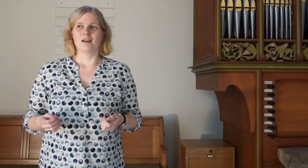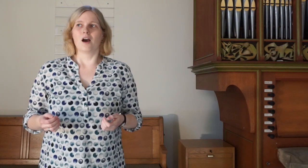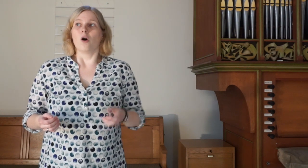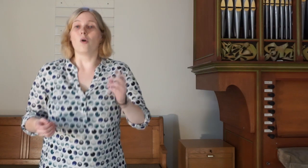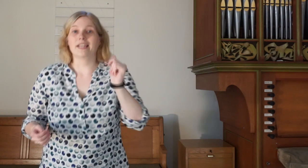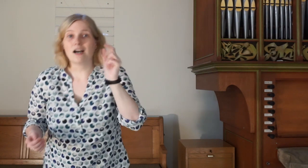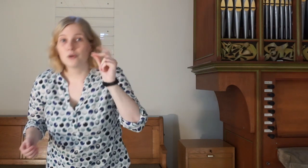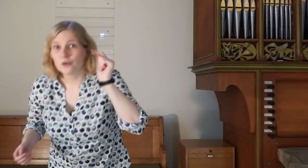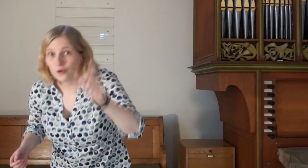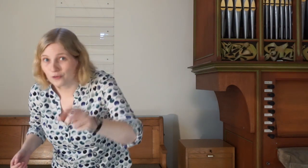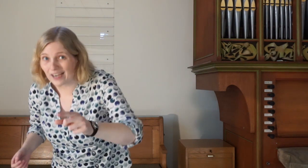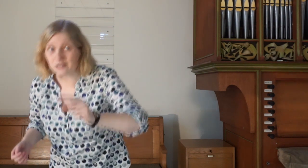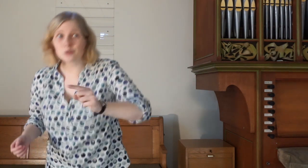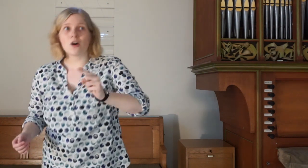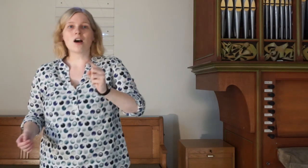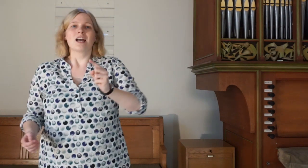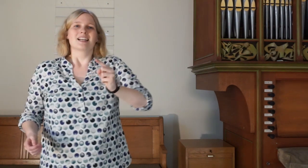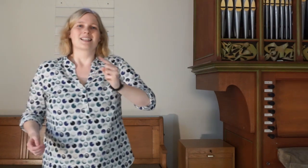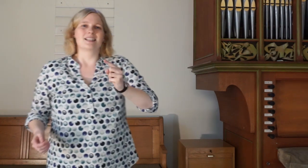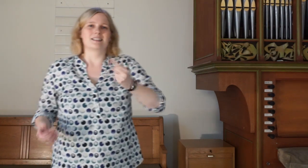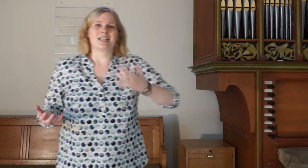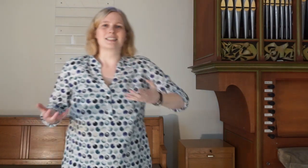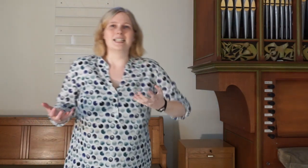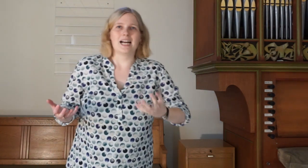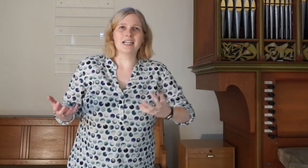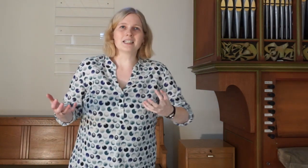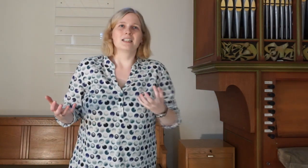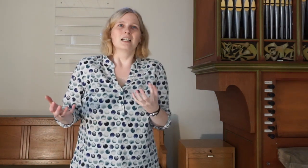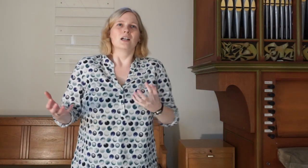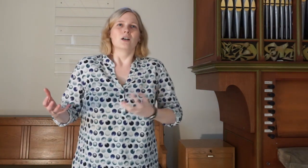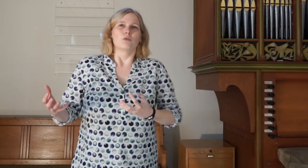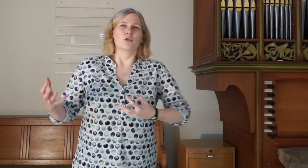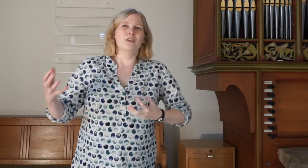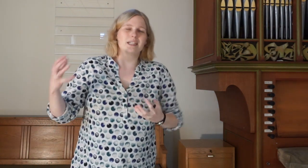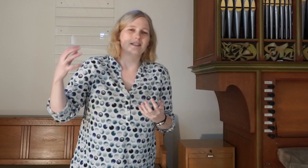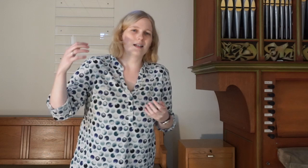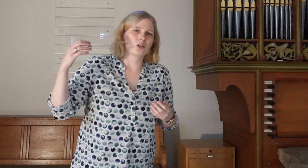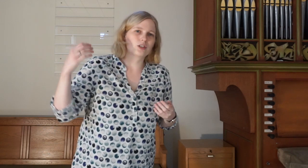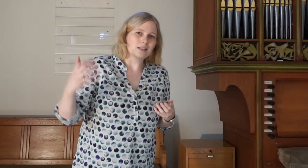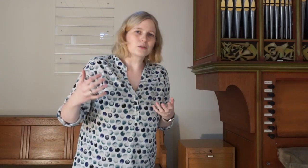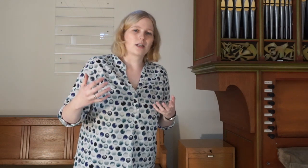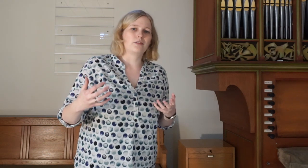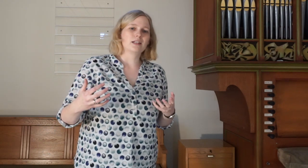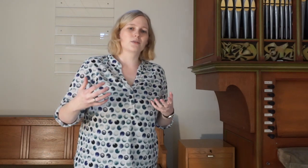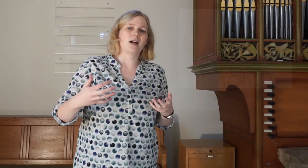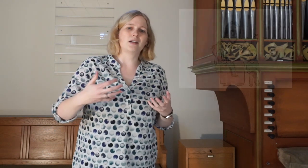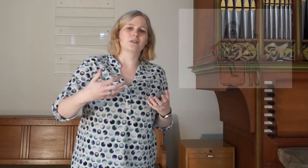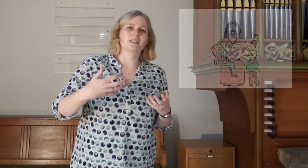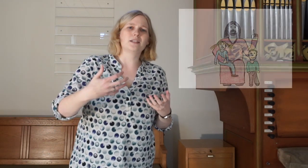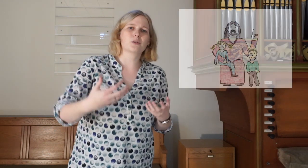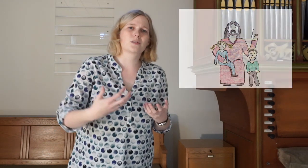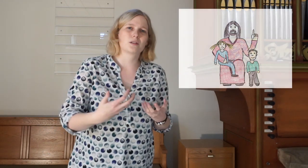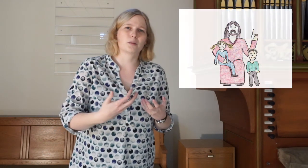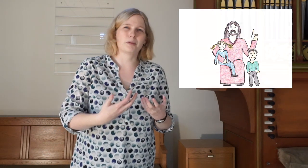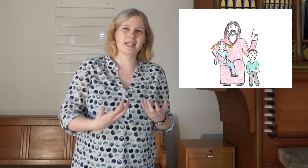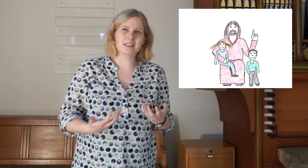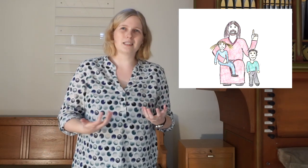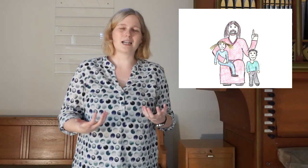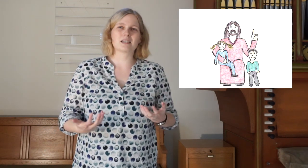Oh ja, und weißt du noch, sagt da der andere, wo wir in dieser Stadt unterwegs waren und Jesus gepredigt hat